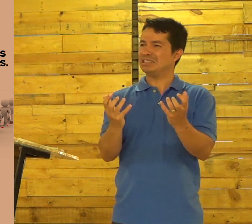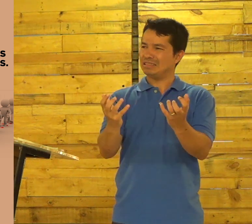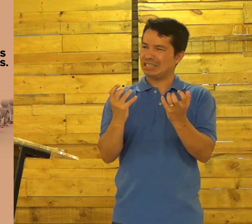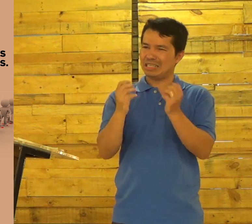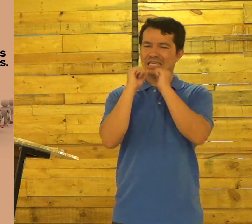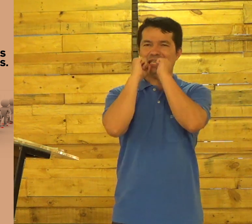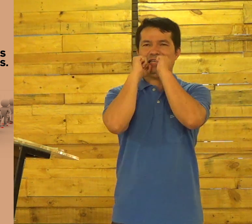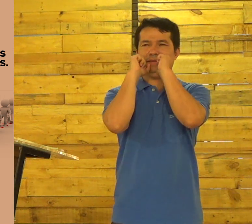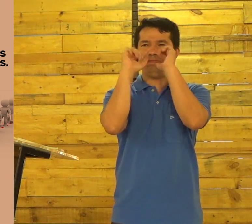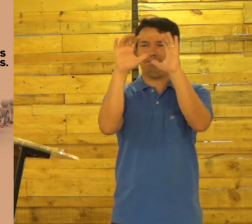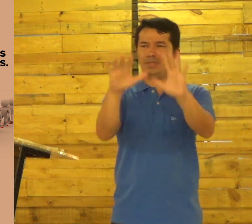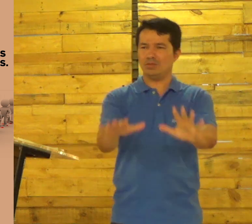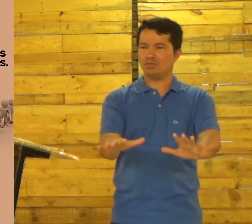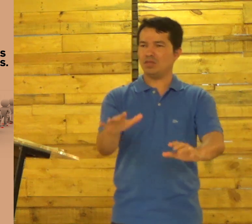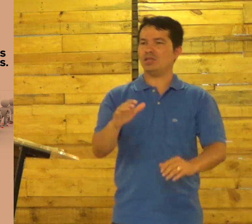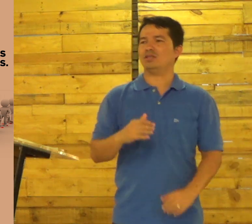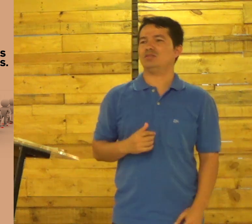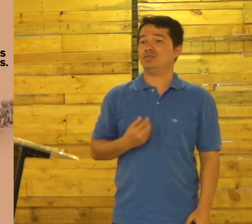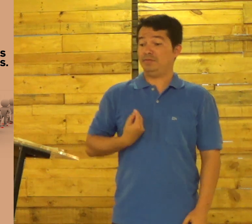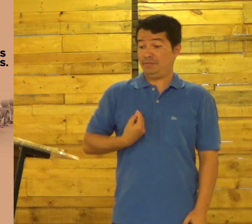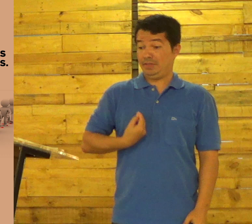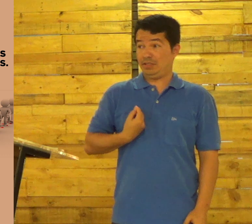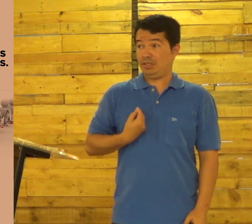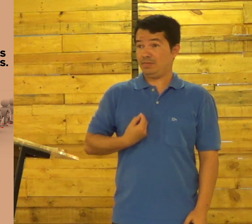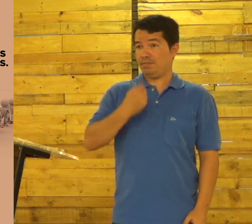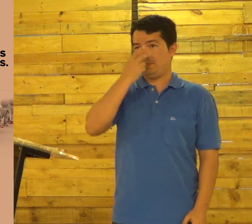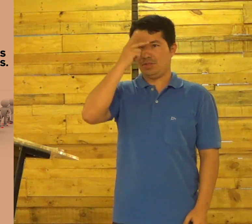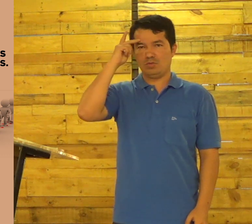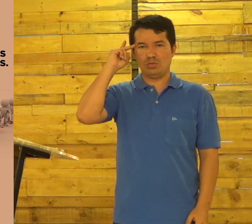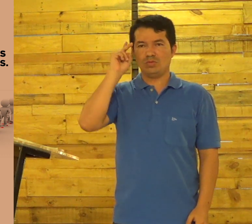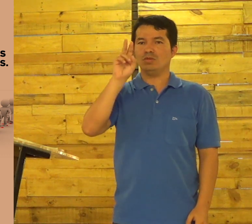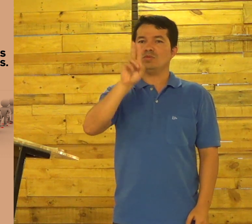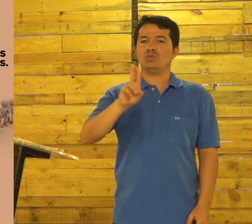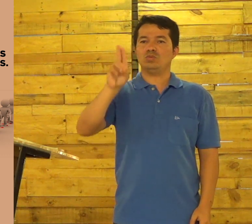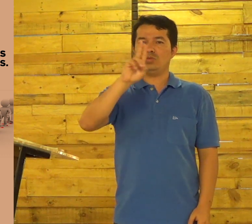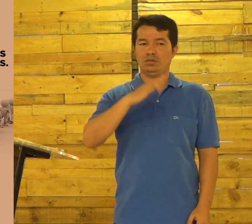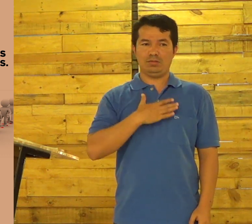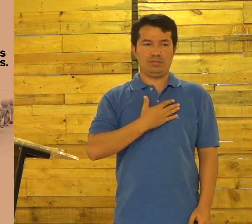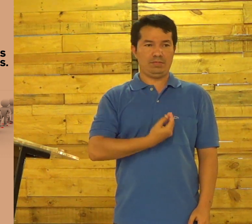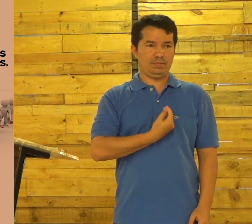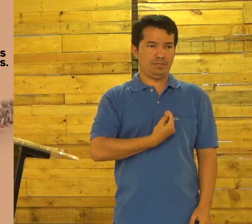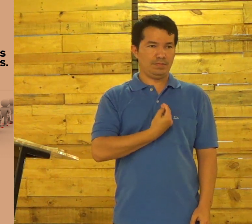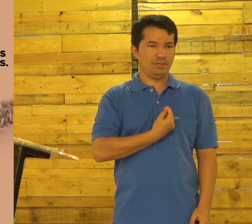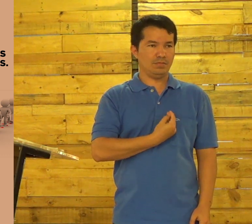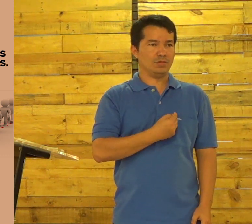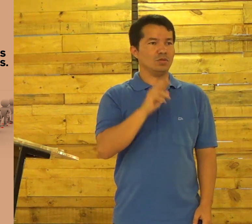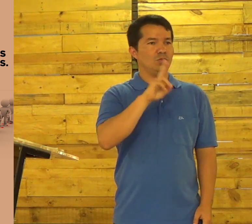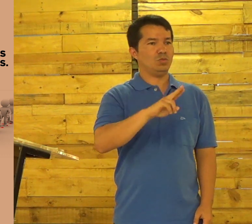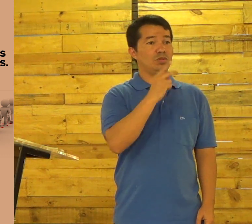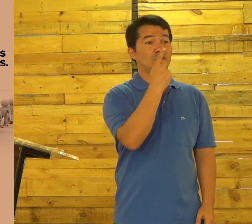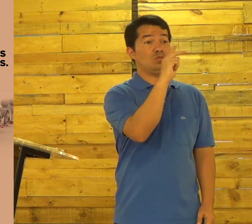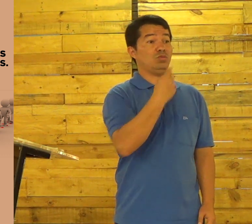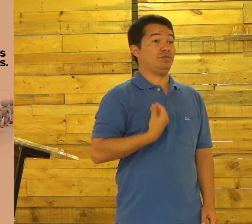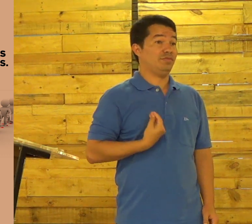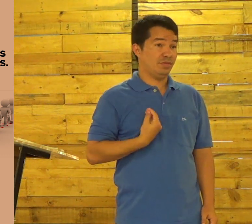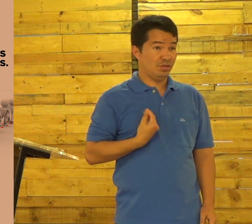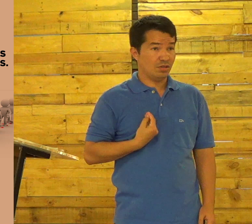Entender claramente Que Deus Quer abençoar Vidas Usando A minha E a sua